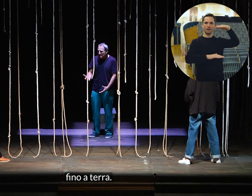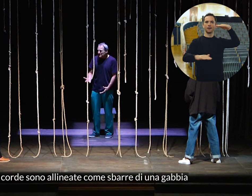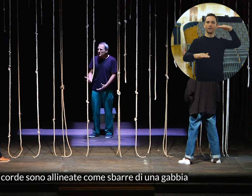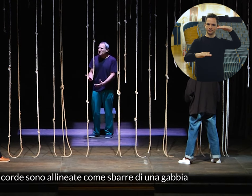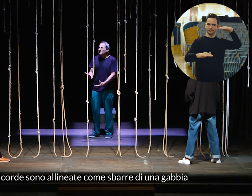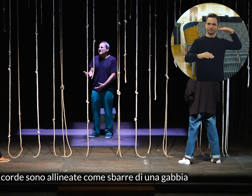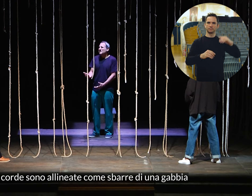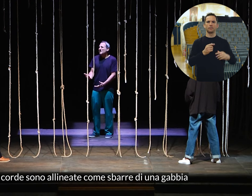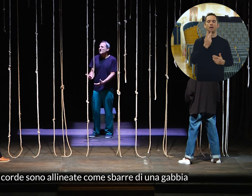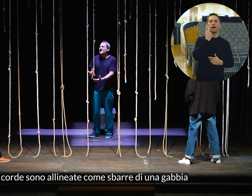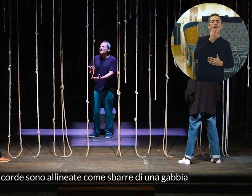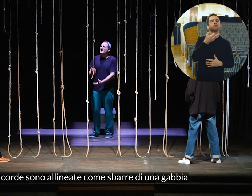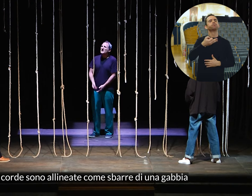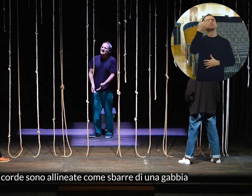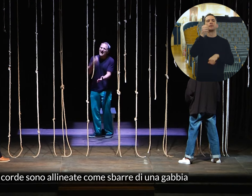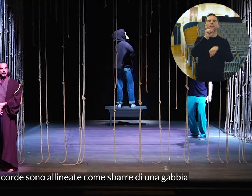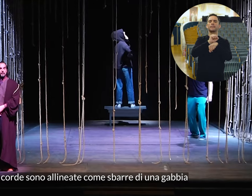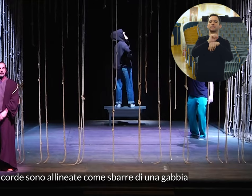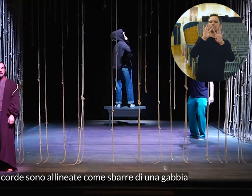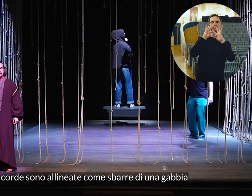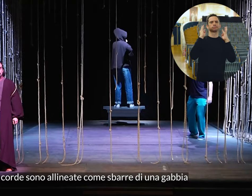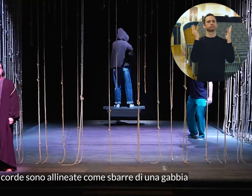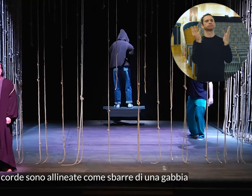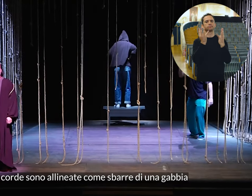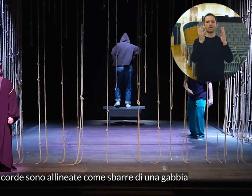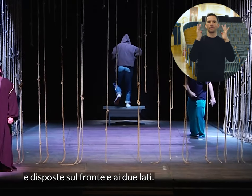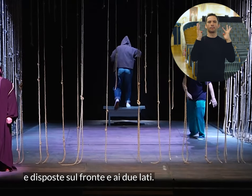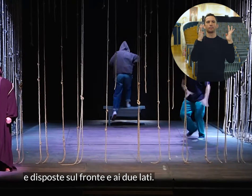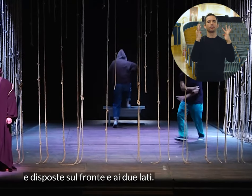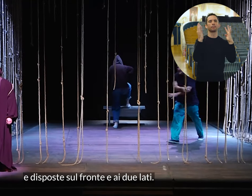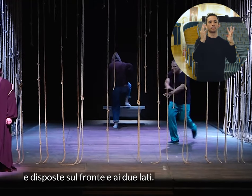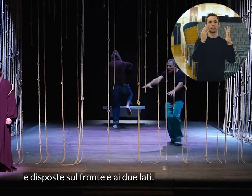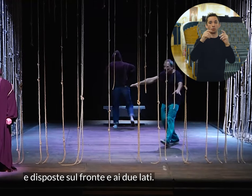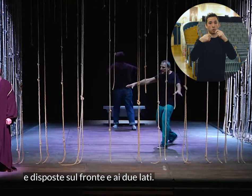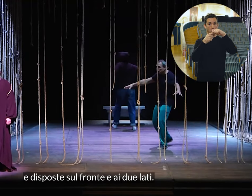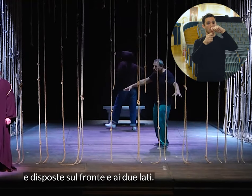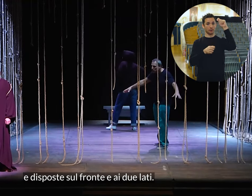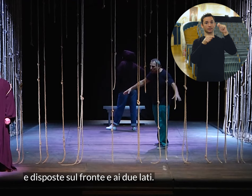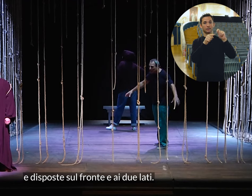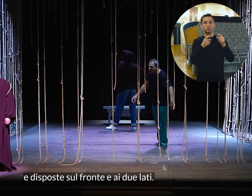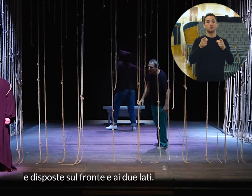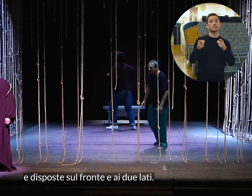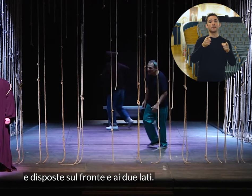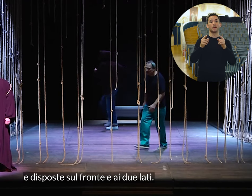Le corde sono allineate come sbarre di una gabbia e disposte sul fronte e ai due lati.